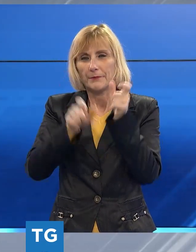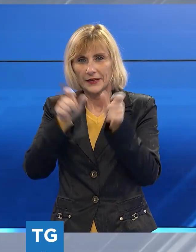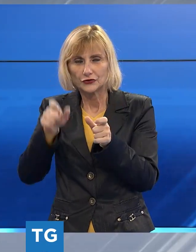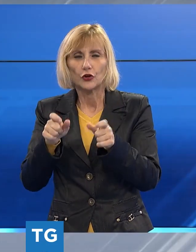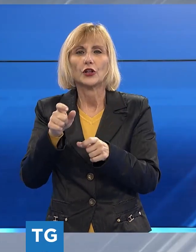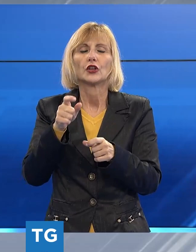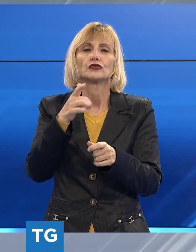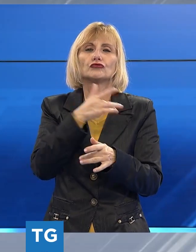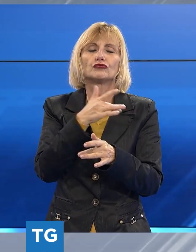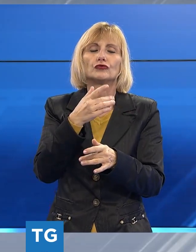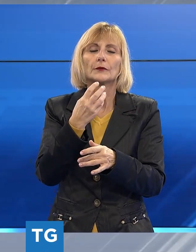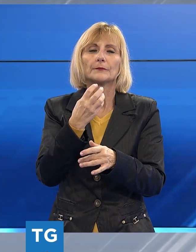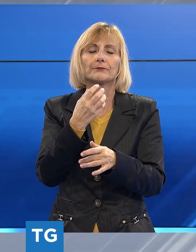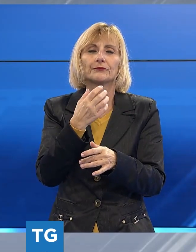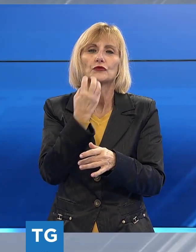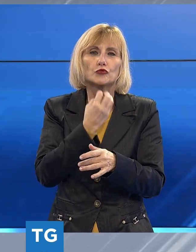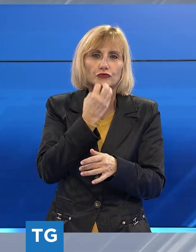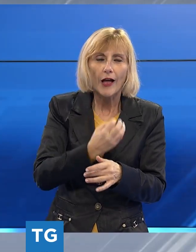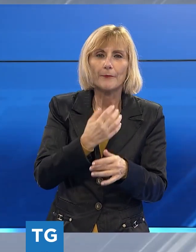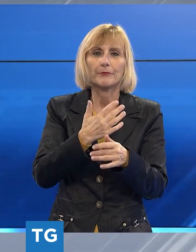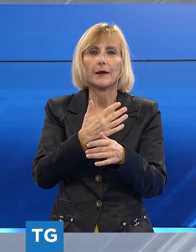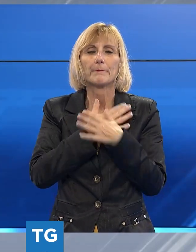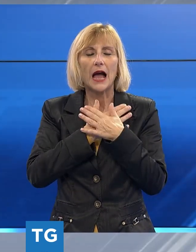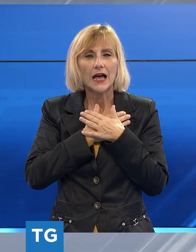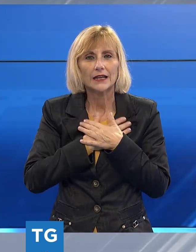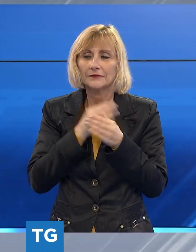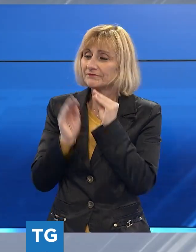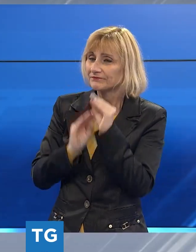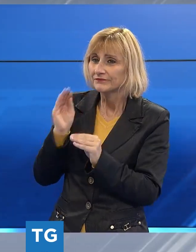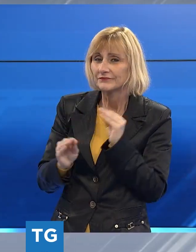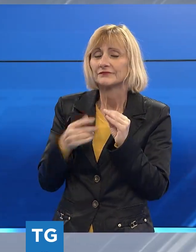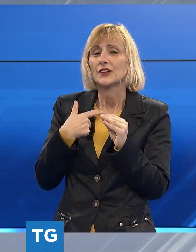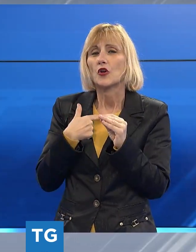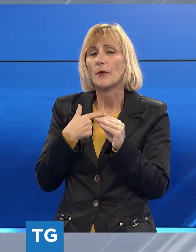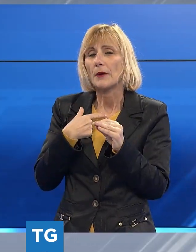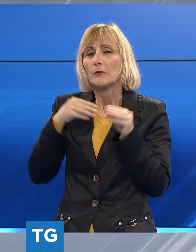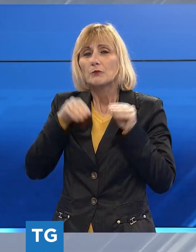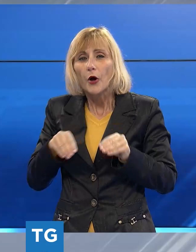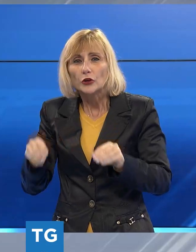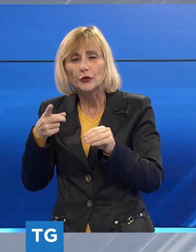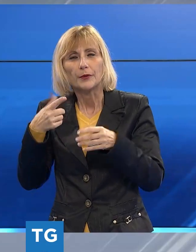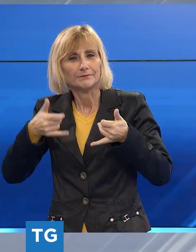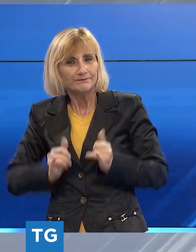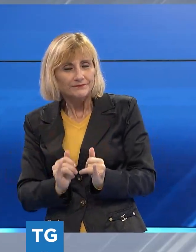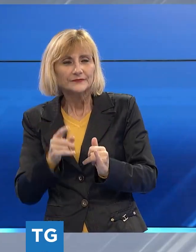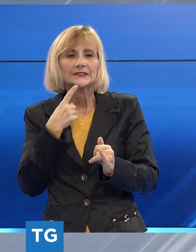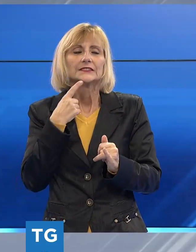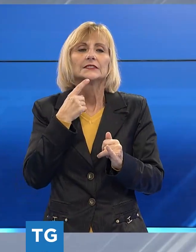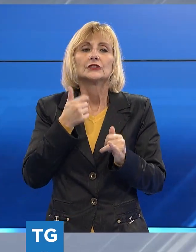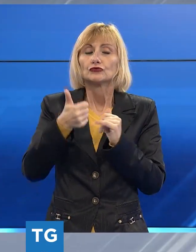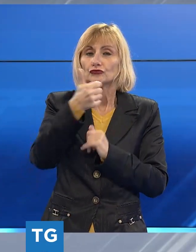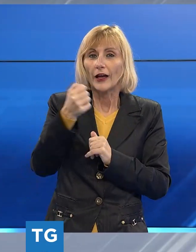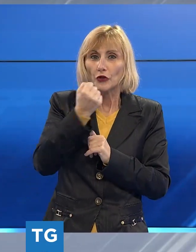La rievocazione religiosa, giunta alla 33esima edizione, quest'anno ha celebrato gli 800 anni dalla prima natività di Greggio,